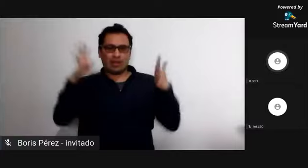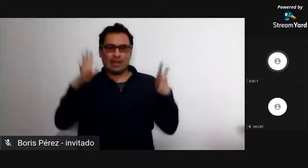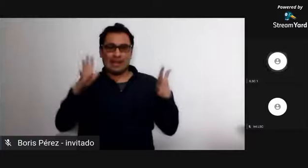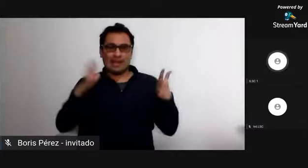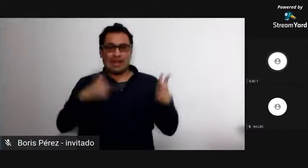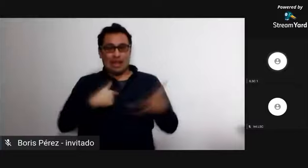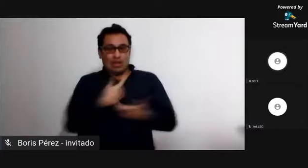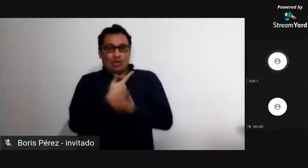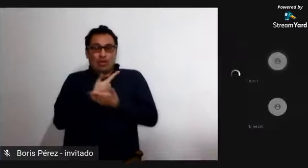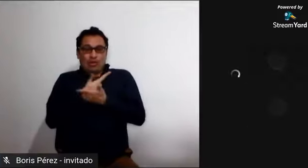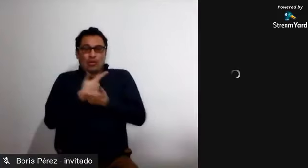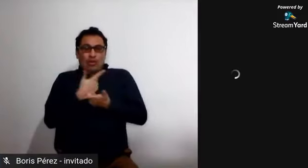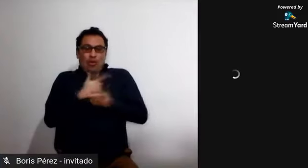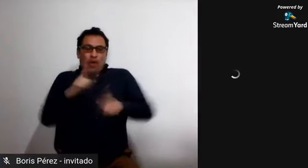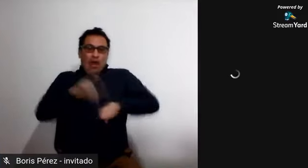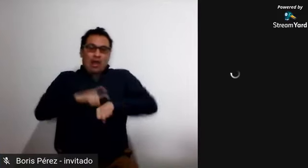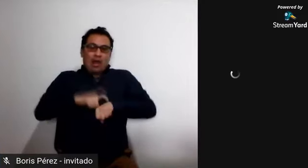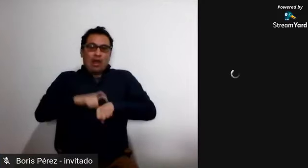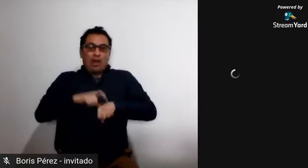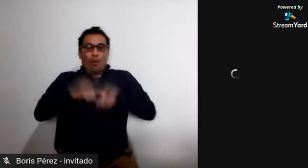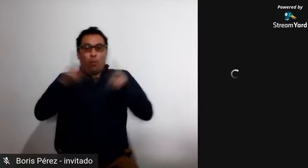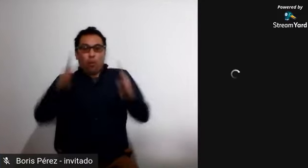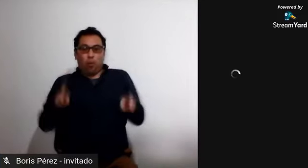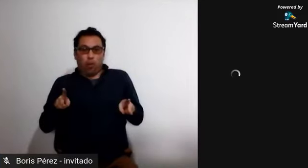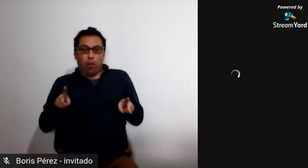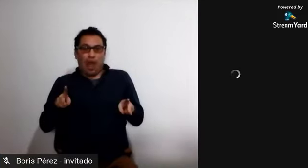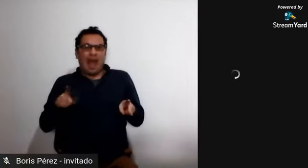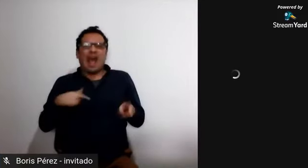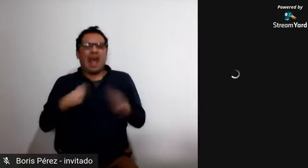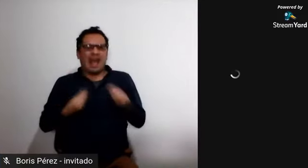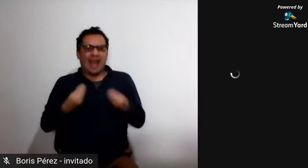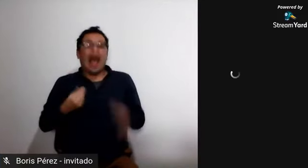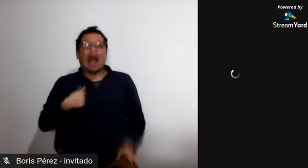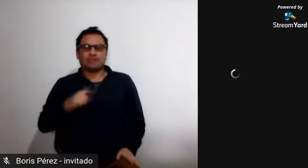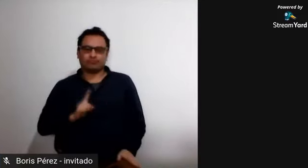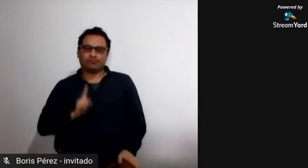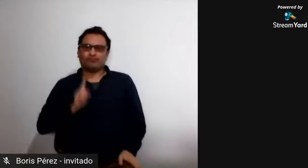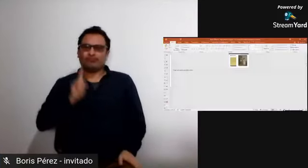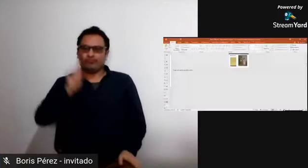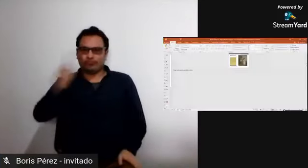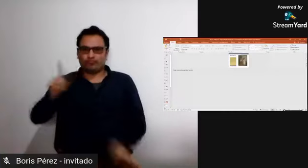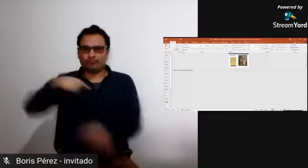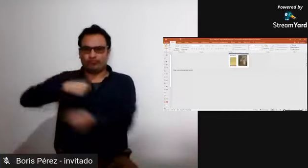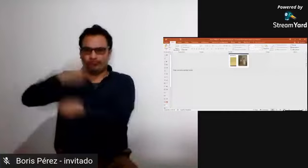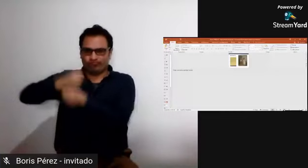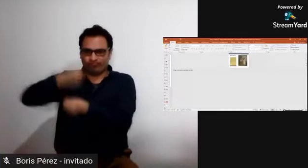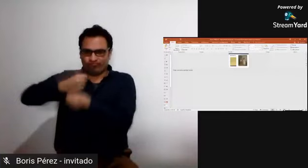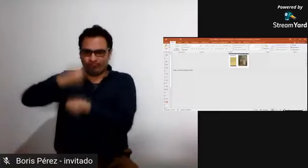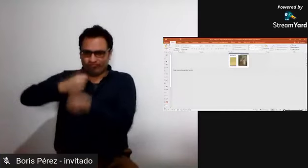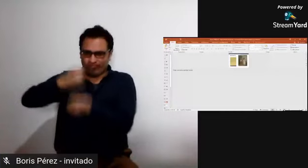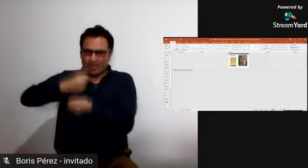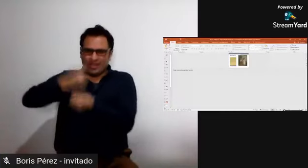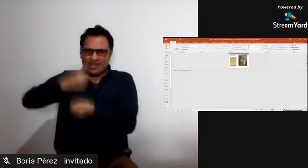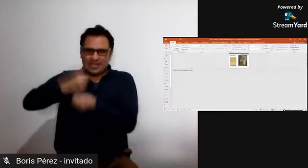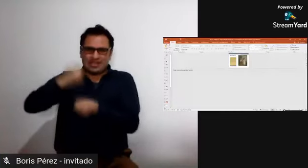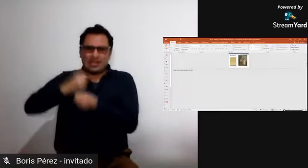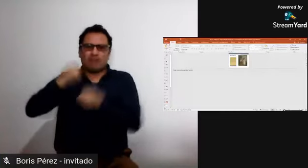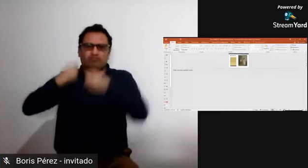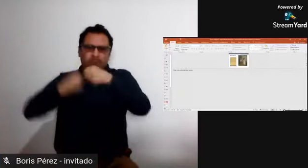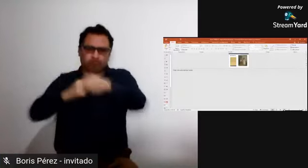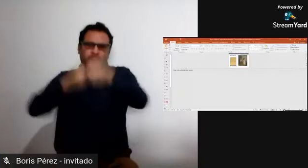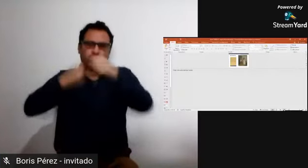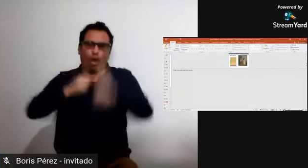Era para hacer el cambio del intérprete. Estábamos hablando entonces de los que muchos